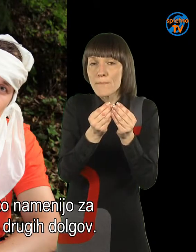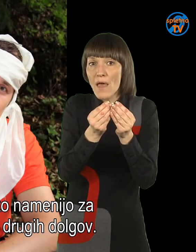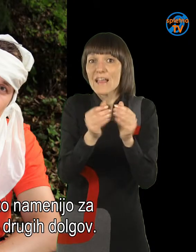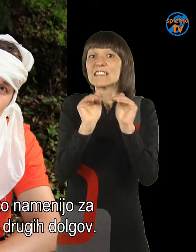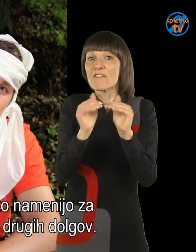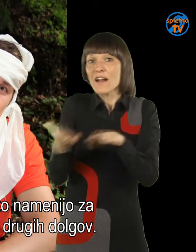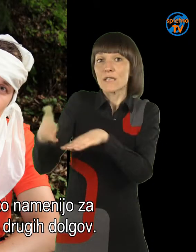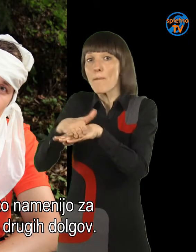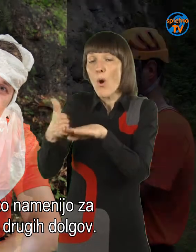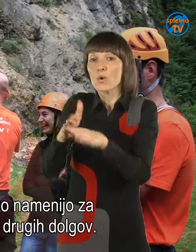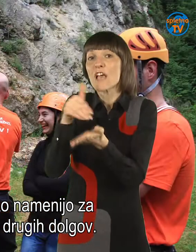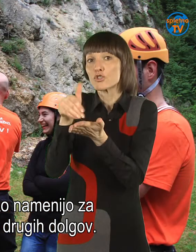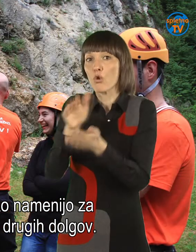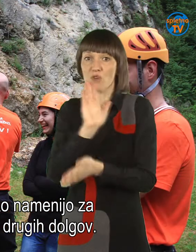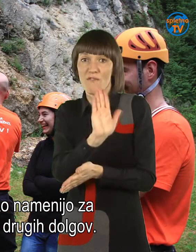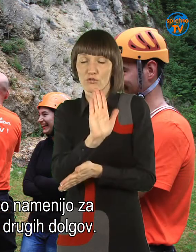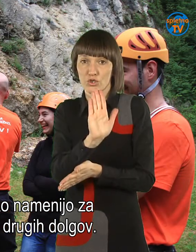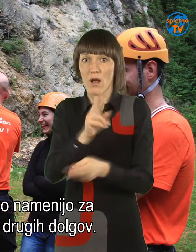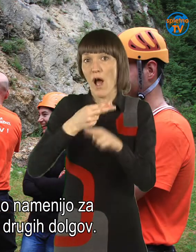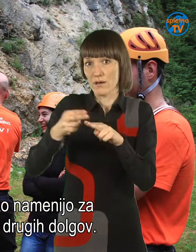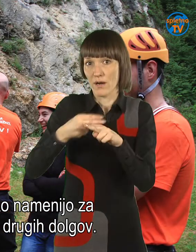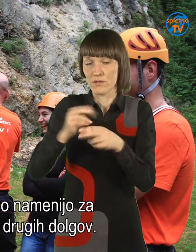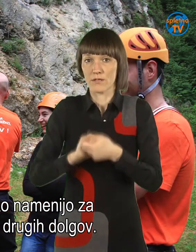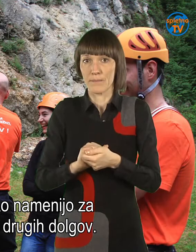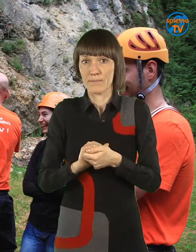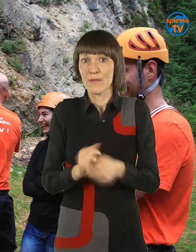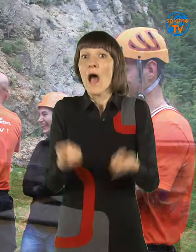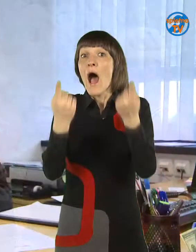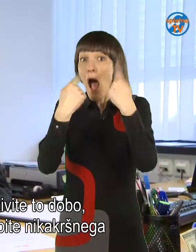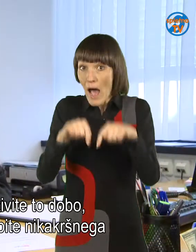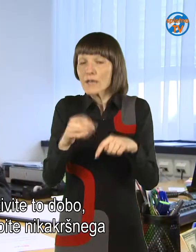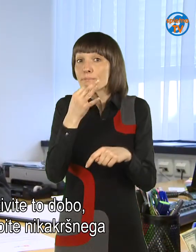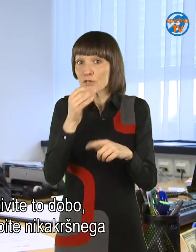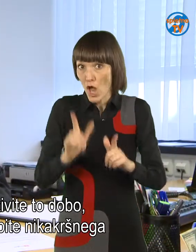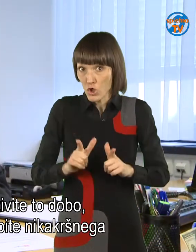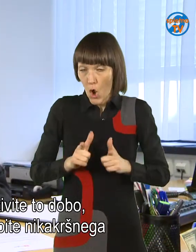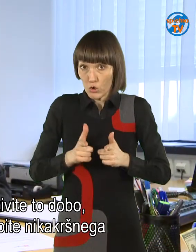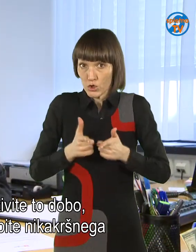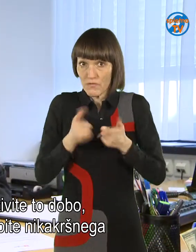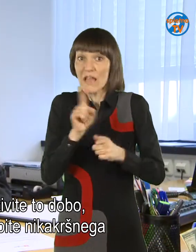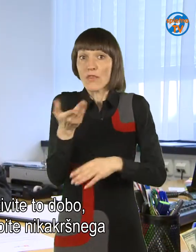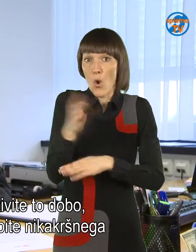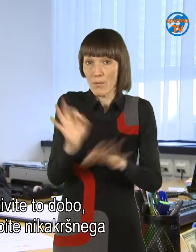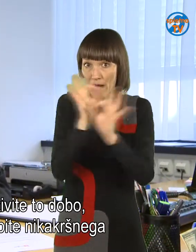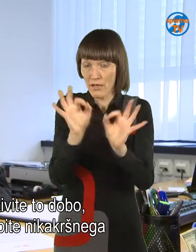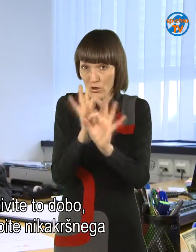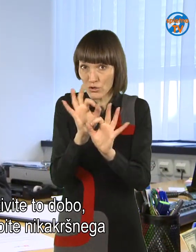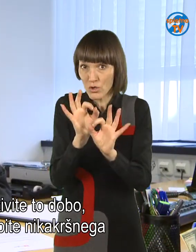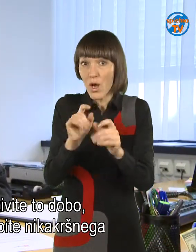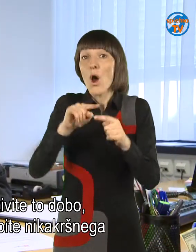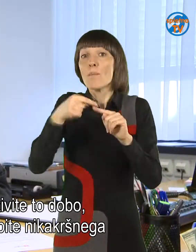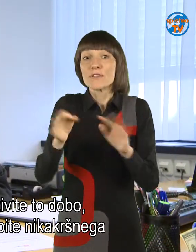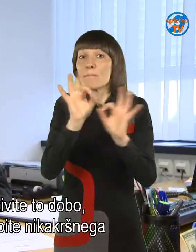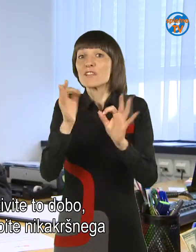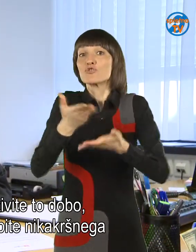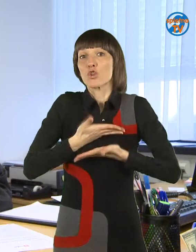svojci dobili celotno zavarovanje vsoto izplačeno in jo lahko namenijo za preplačilo kredit ali pa drugih dolgov. V primeru pa, da doživite to dobe, se pravi,